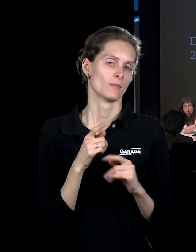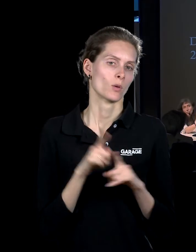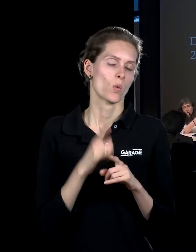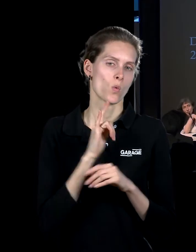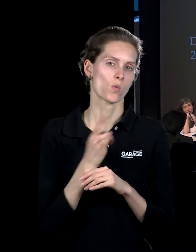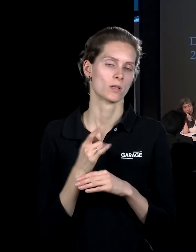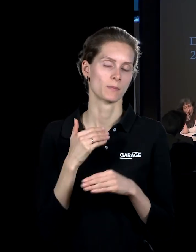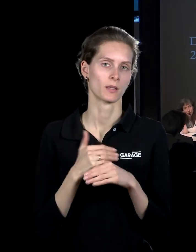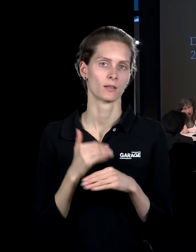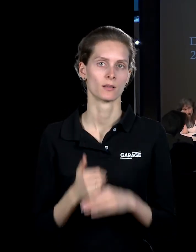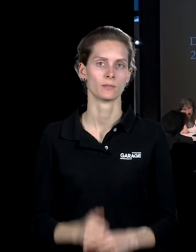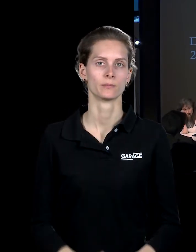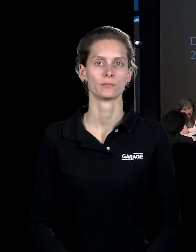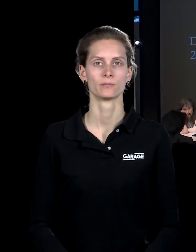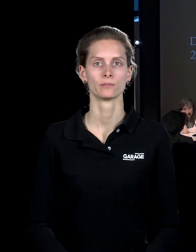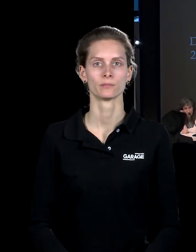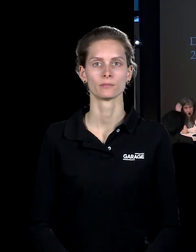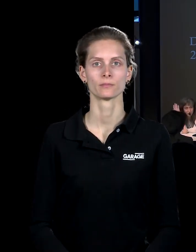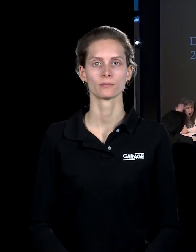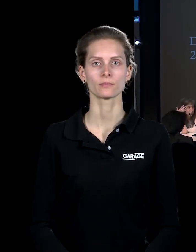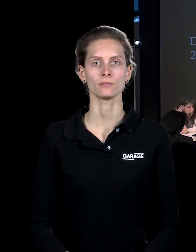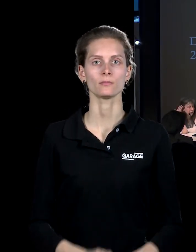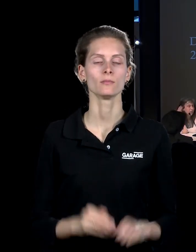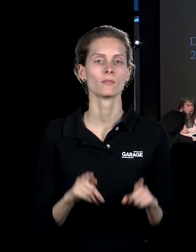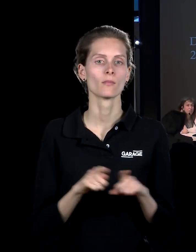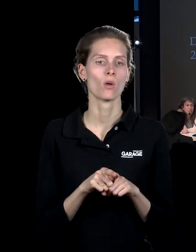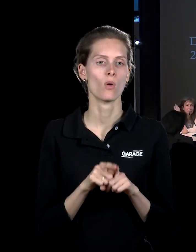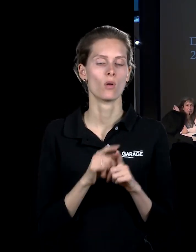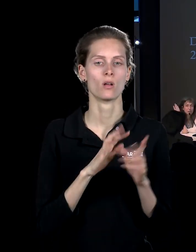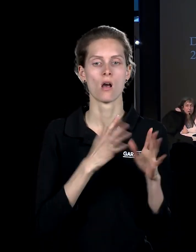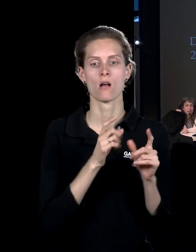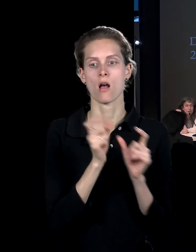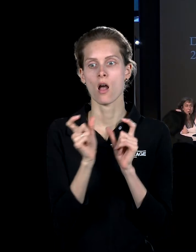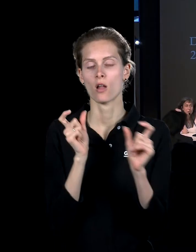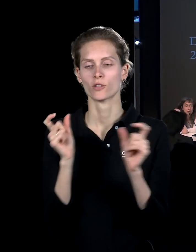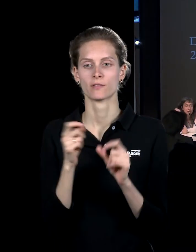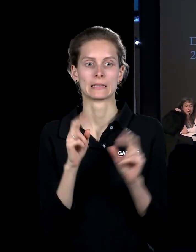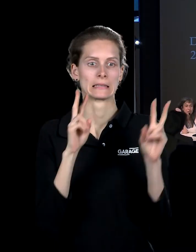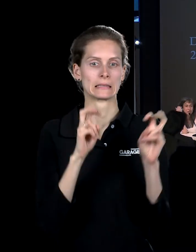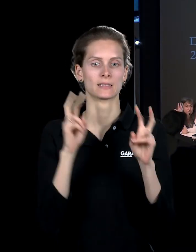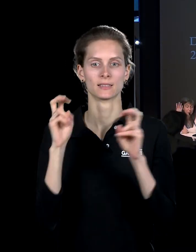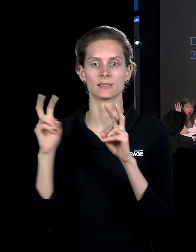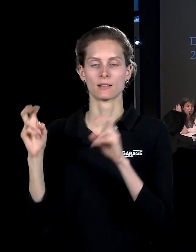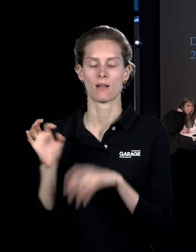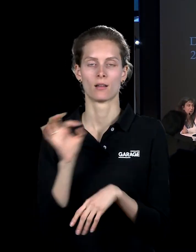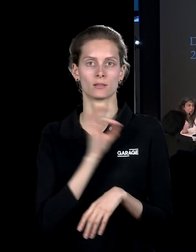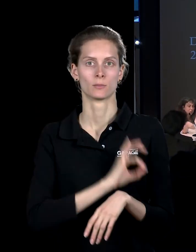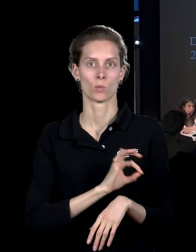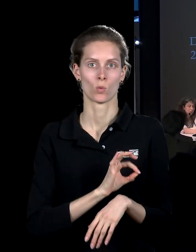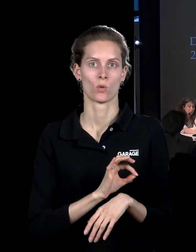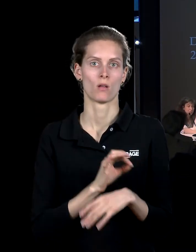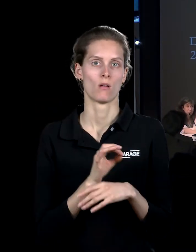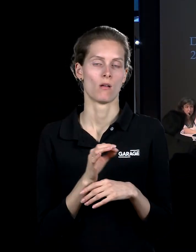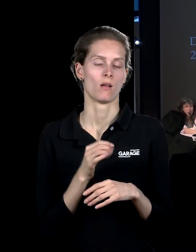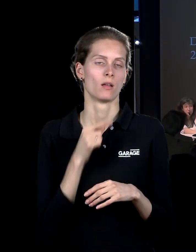При таком количестве цитат, которые используют и отсылок к другим произведениям, вполне логично, что и делает опровержение